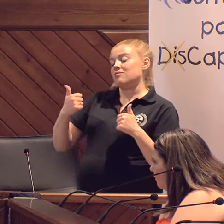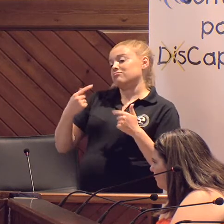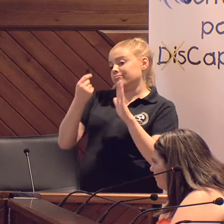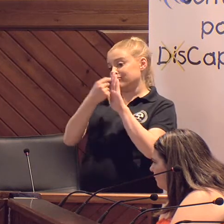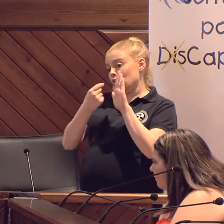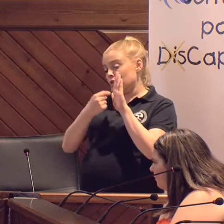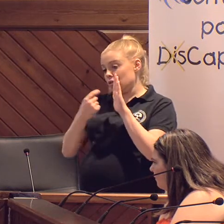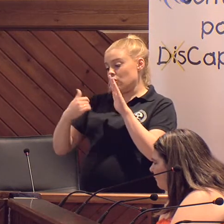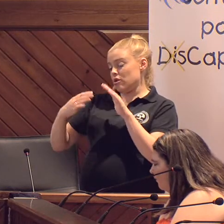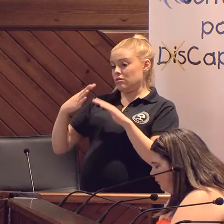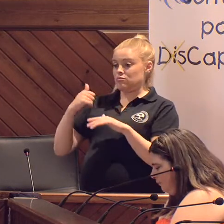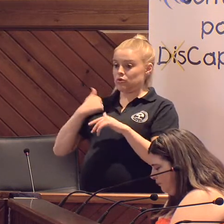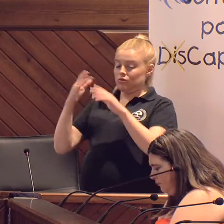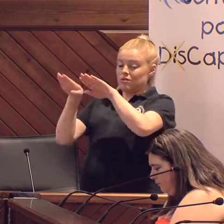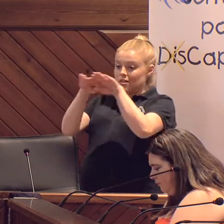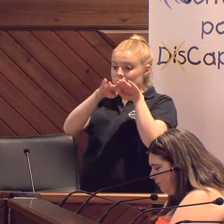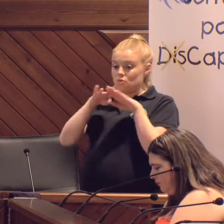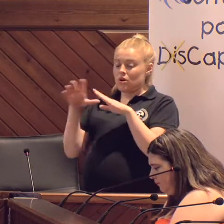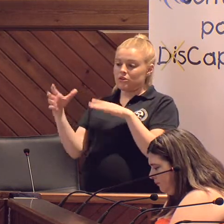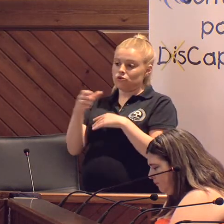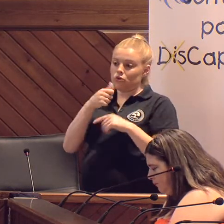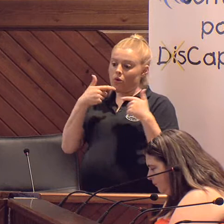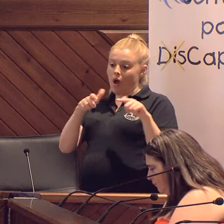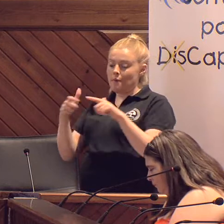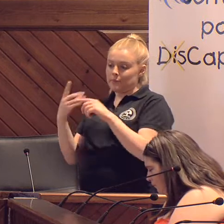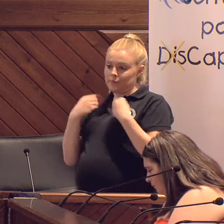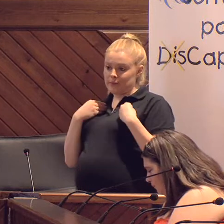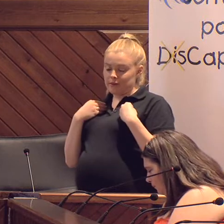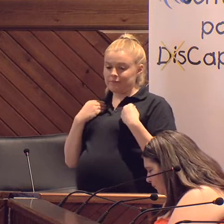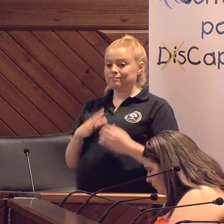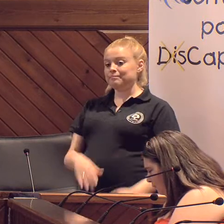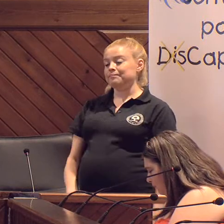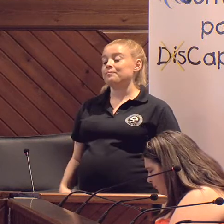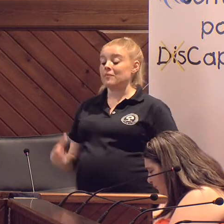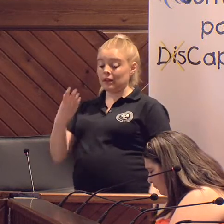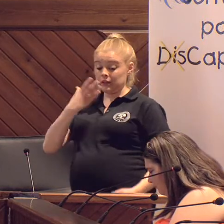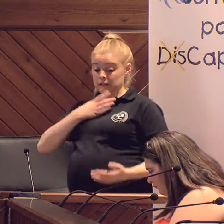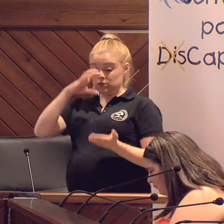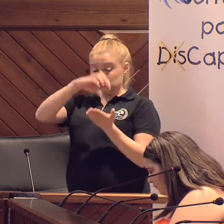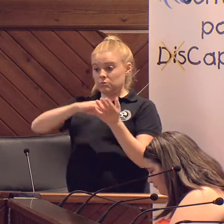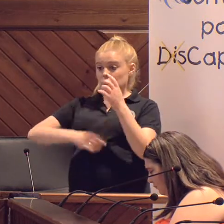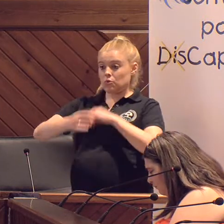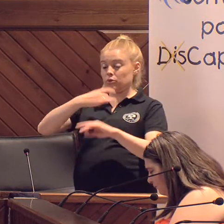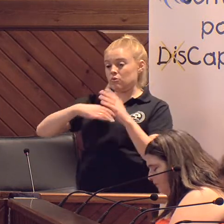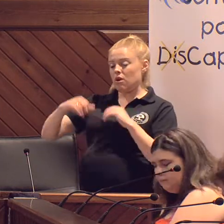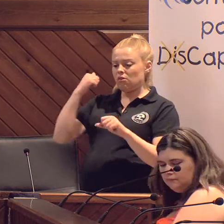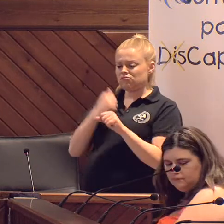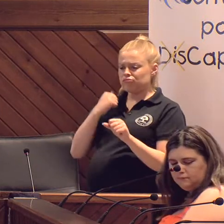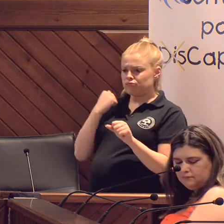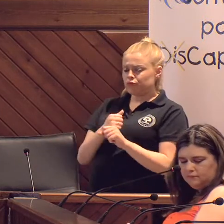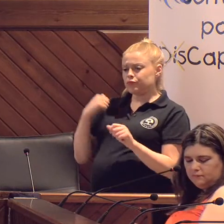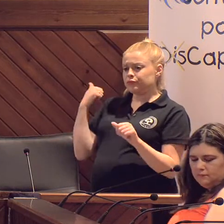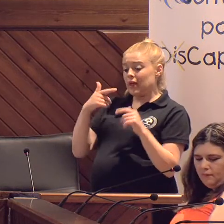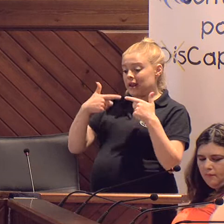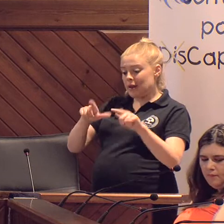y participar en todas las facetas de la vida. Por todo ello, el Ayuntamiento de Pozo Blanco lleva trabajando desde hace tiempo en el